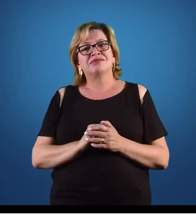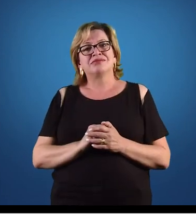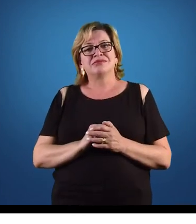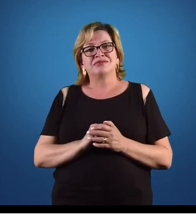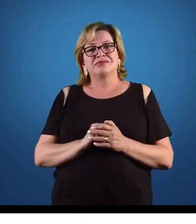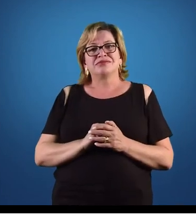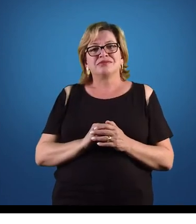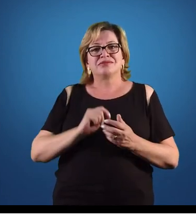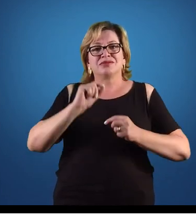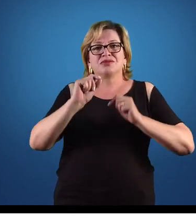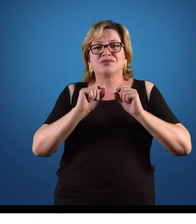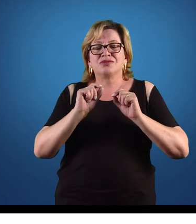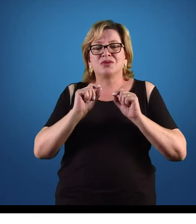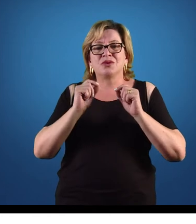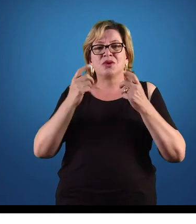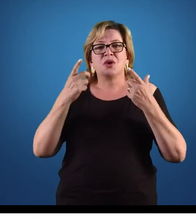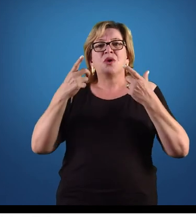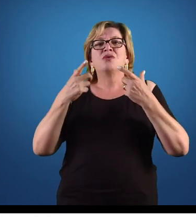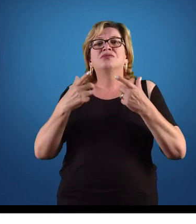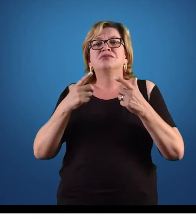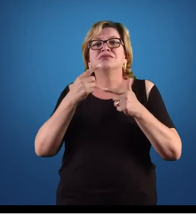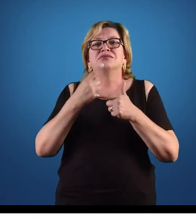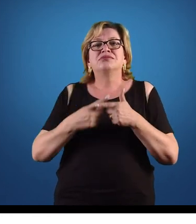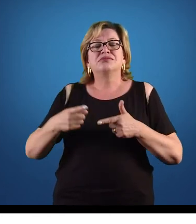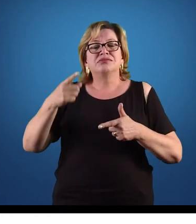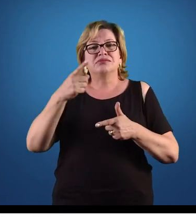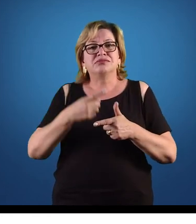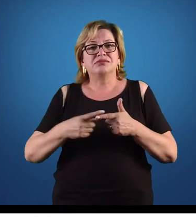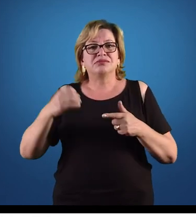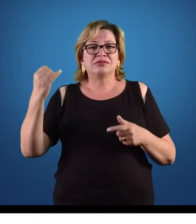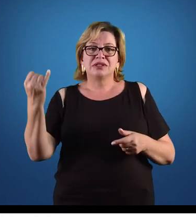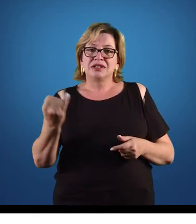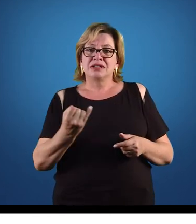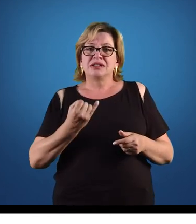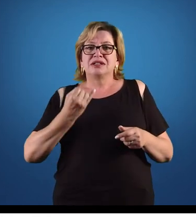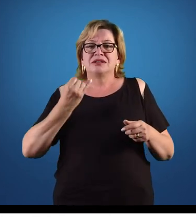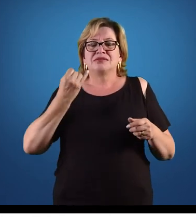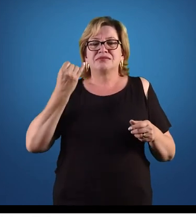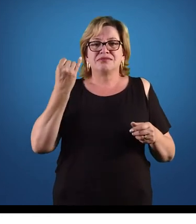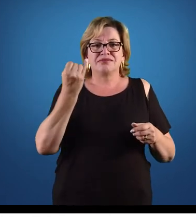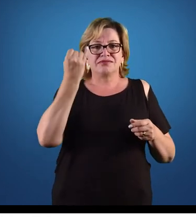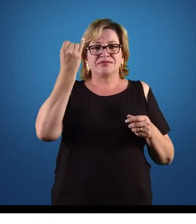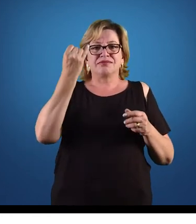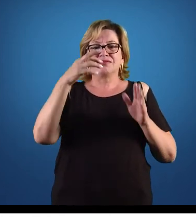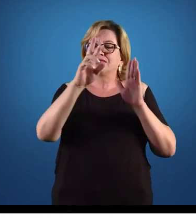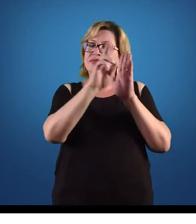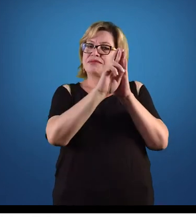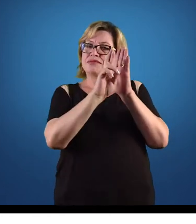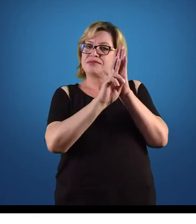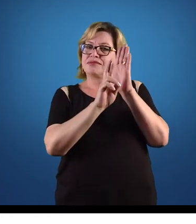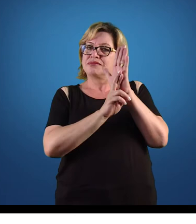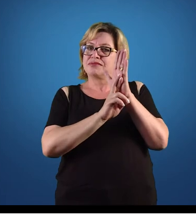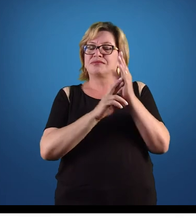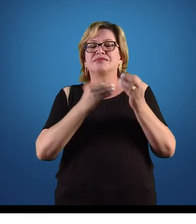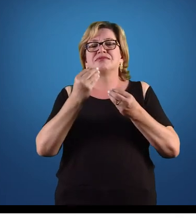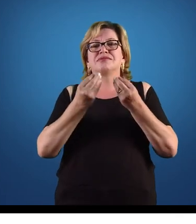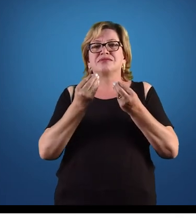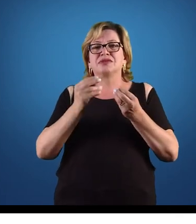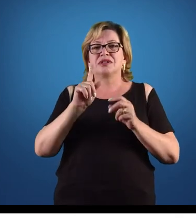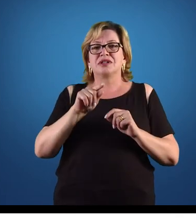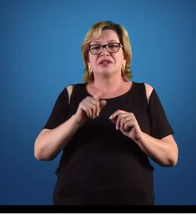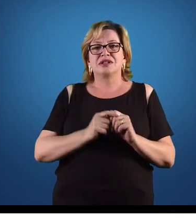Aonde que está essa questão aí importante da regulação e da regulamentação?